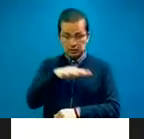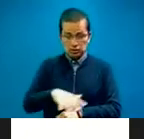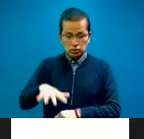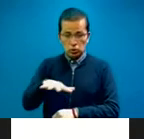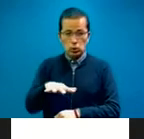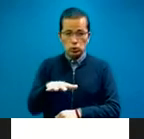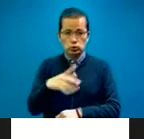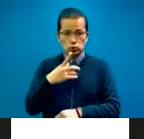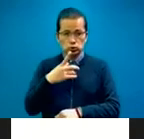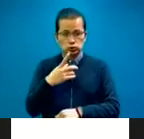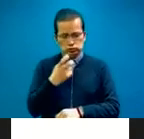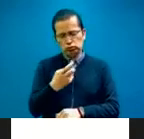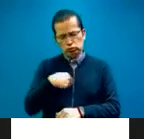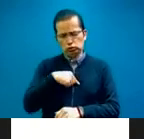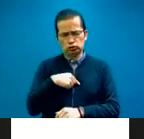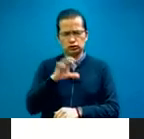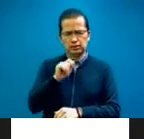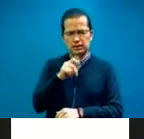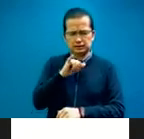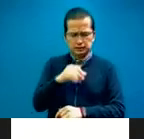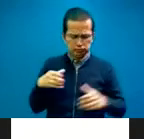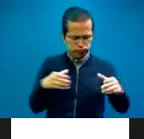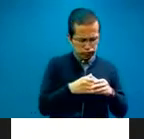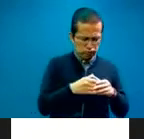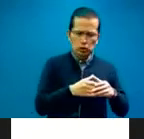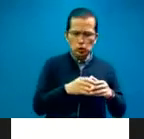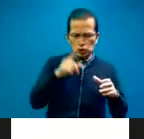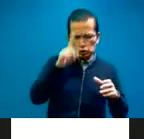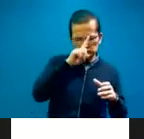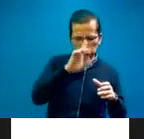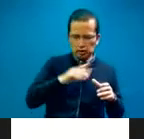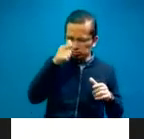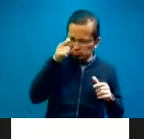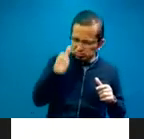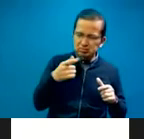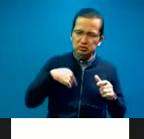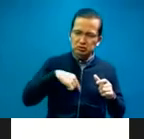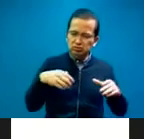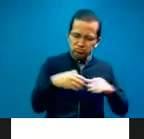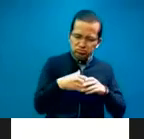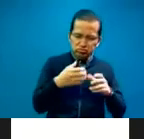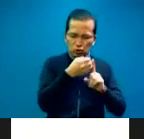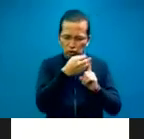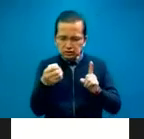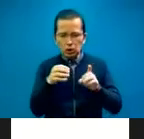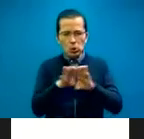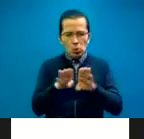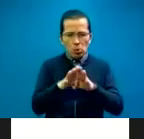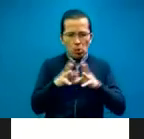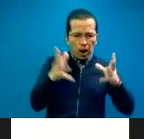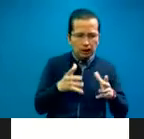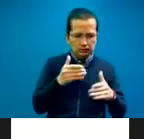consejo que todavía está en funciones empezó a conformarse y a enterarse y revisar cómo funciona o cómo